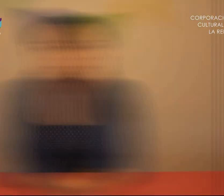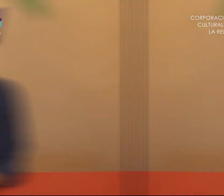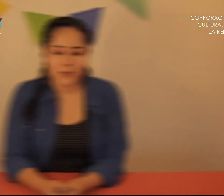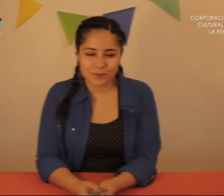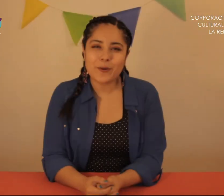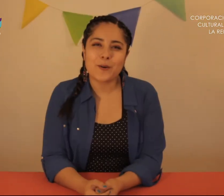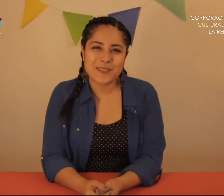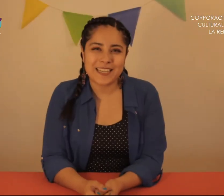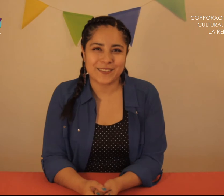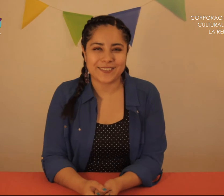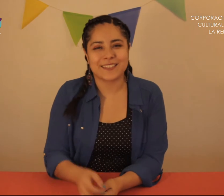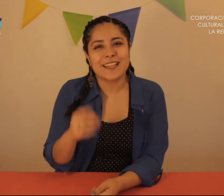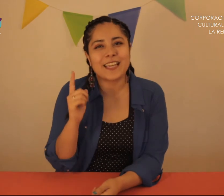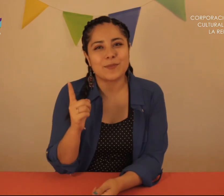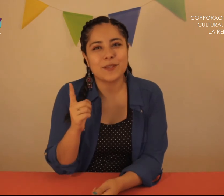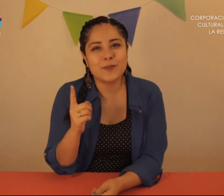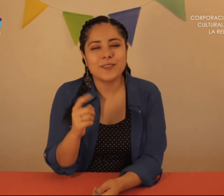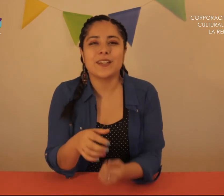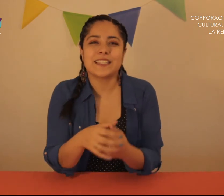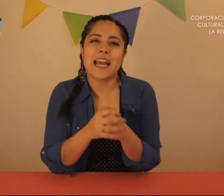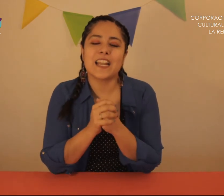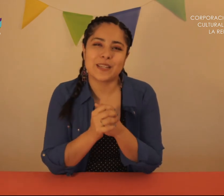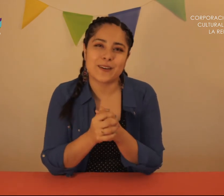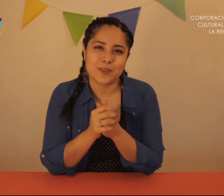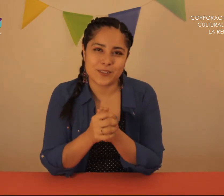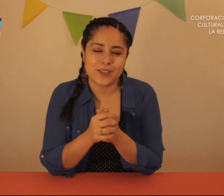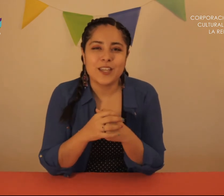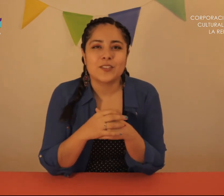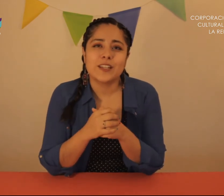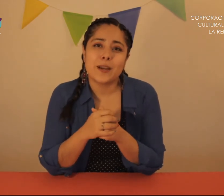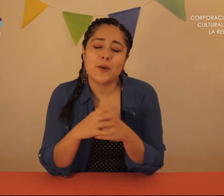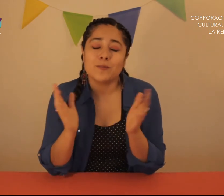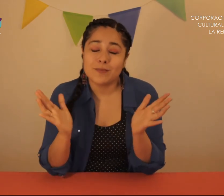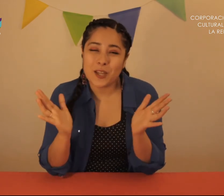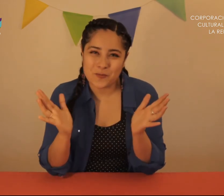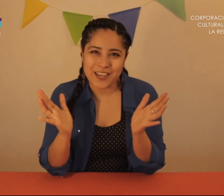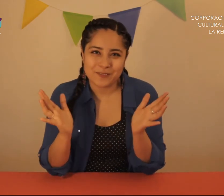Vamos a comenzar entonces. El primer cuento es de Ana María Walsh. Yo le llamo La hormiga.